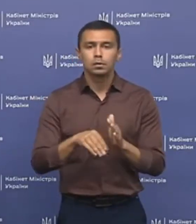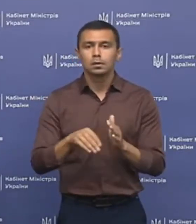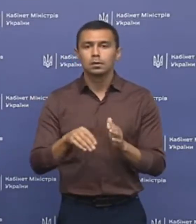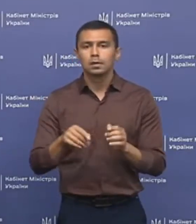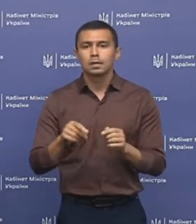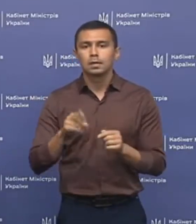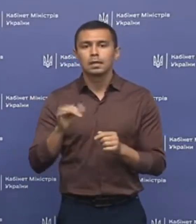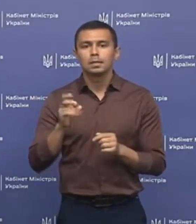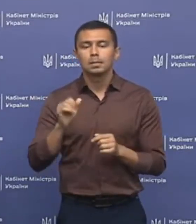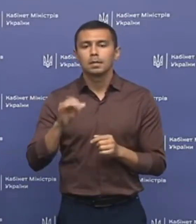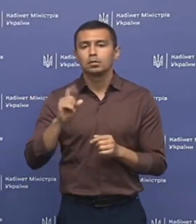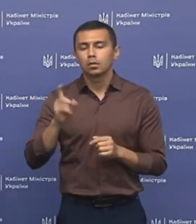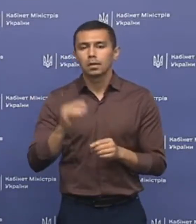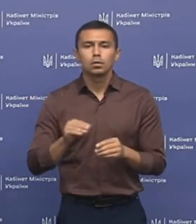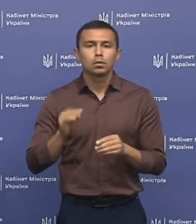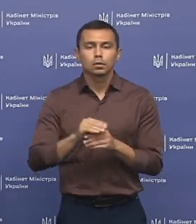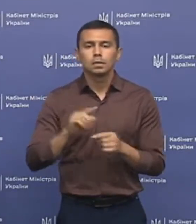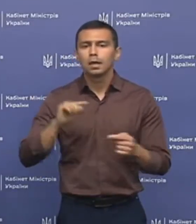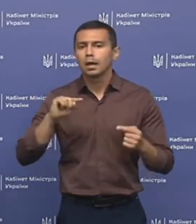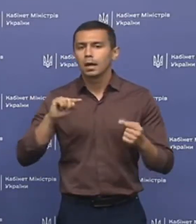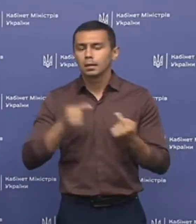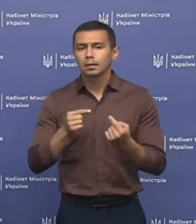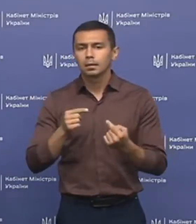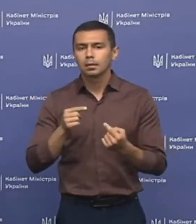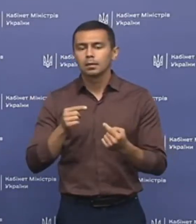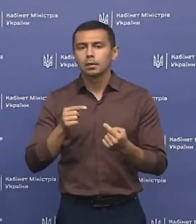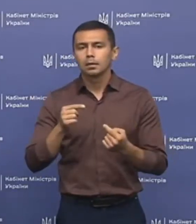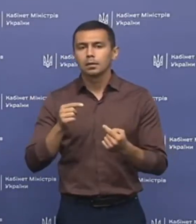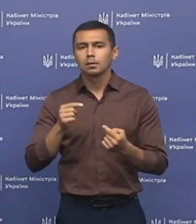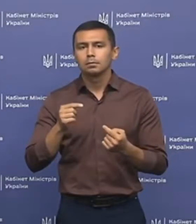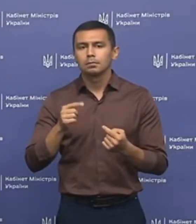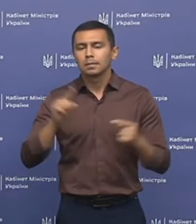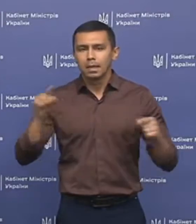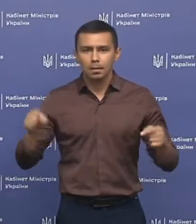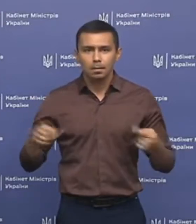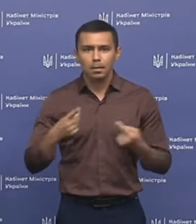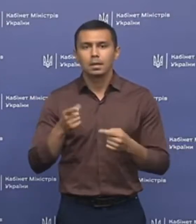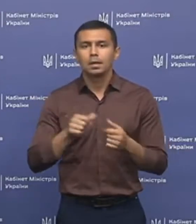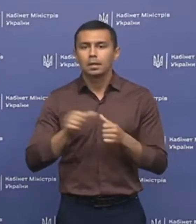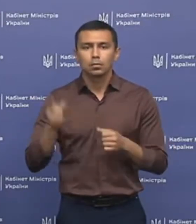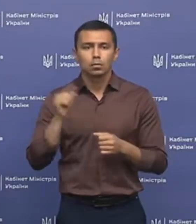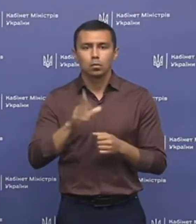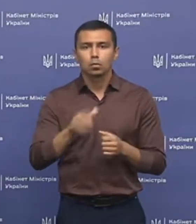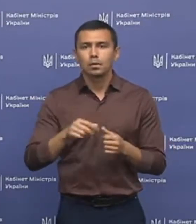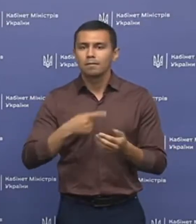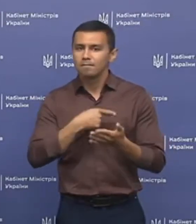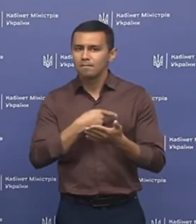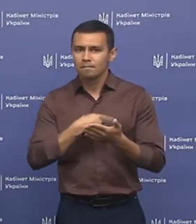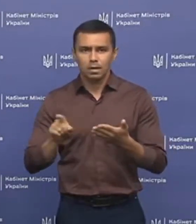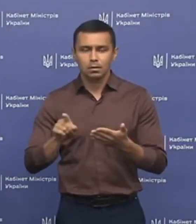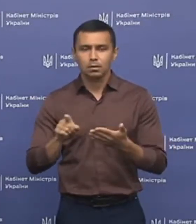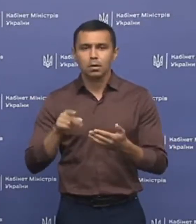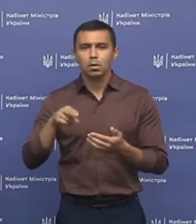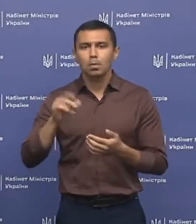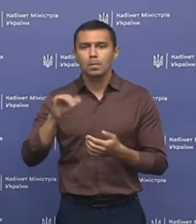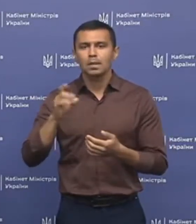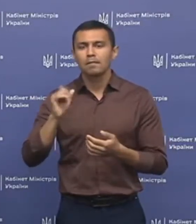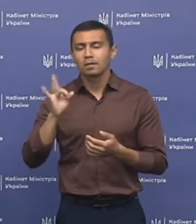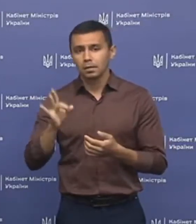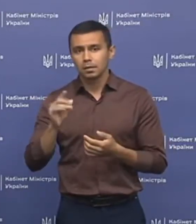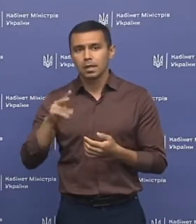дексаметазон та додаток з антикогуляторної терапії. Крім того, буде виключено лопіновір,